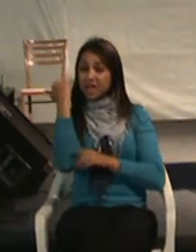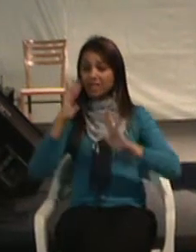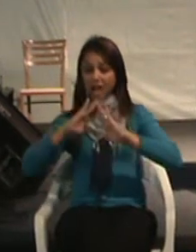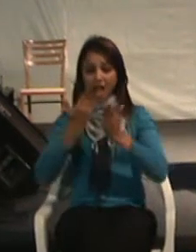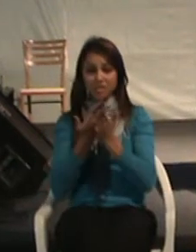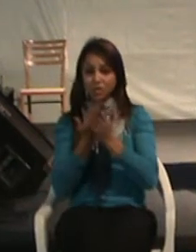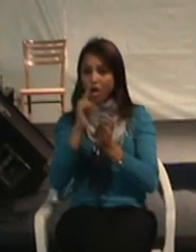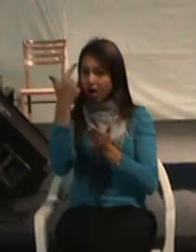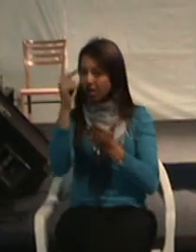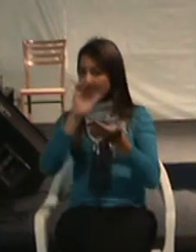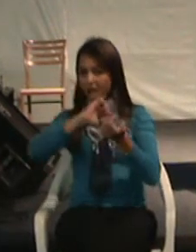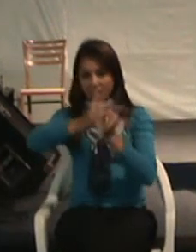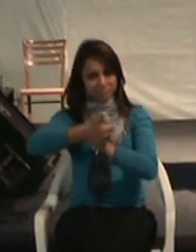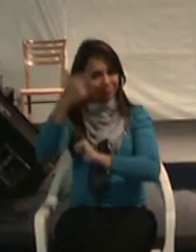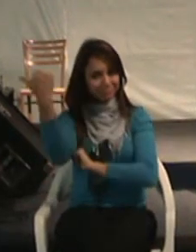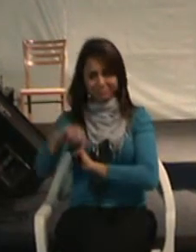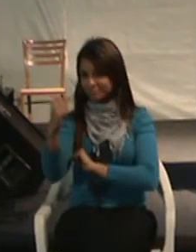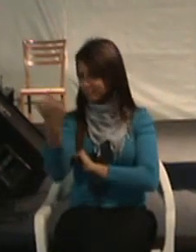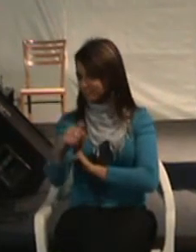eram adaptadas.